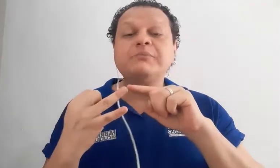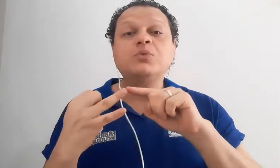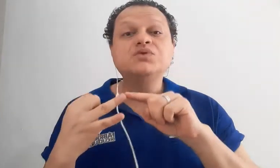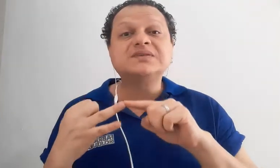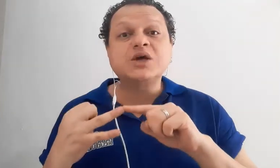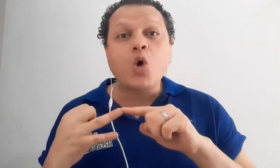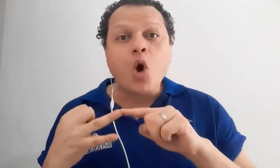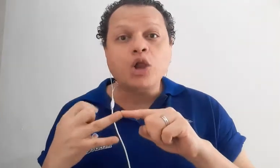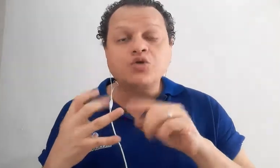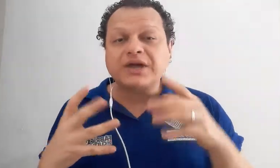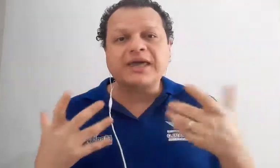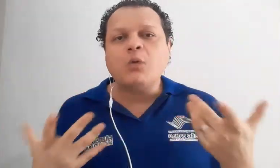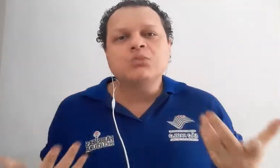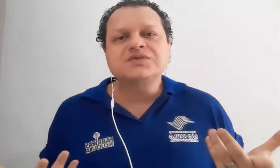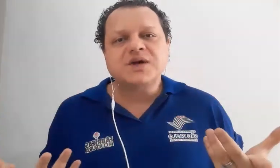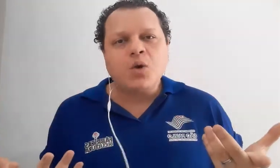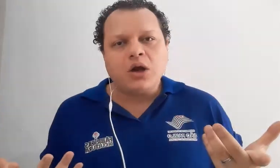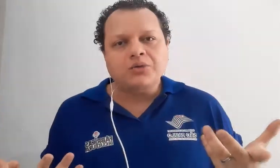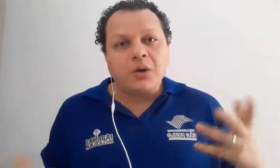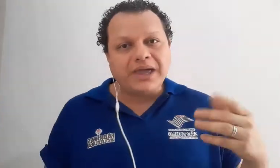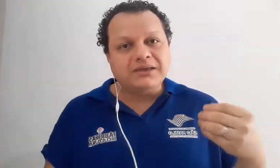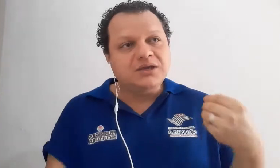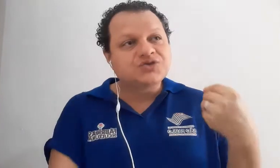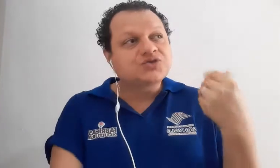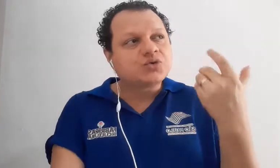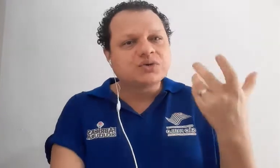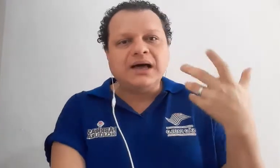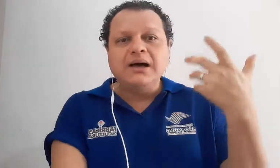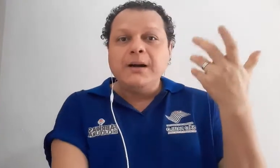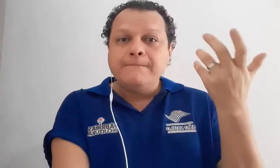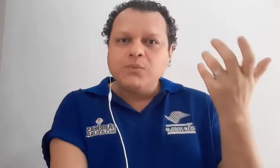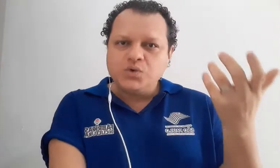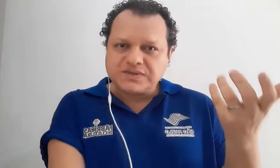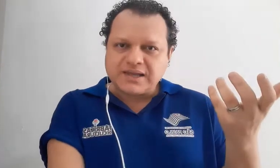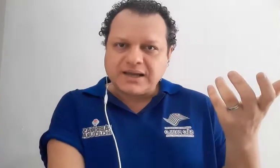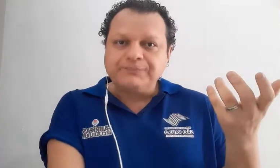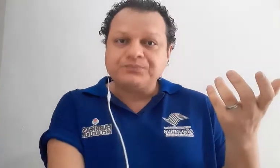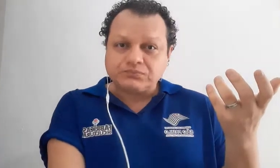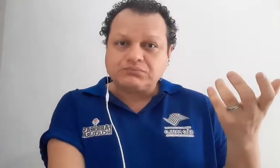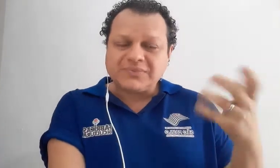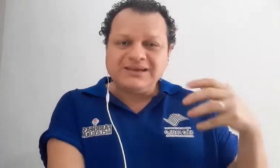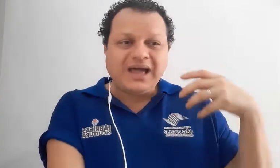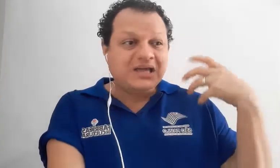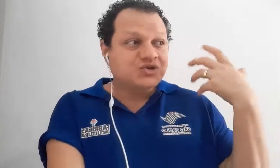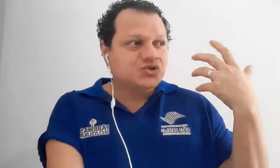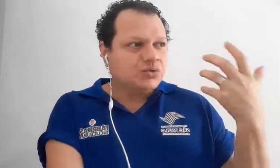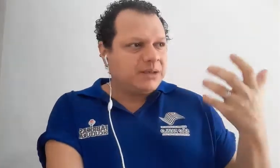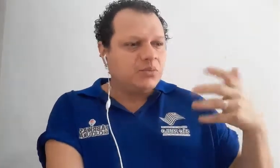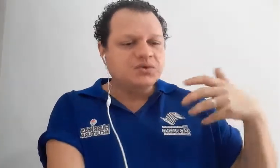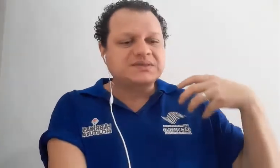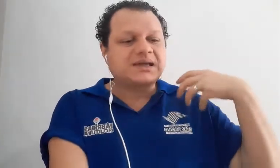musicólogo. O que é um musicólogo? É alguém que estuda música, né? Estuda música